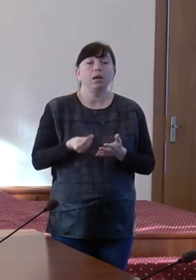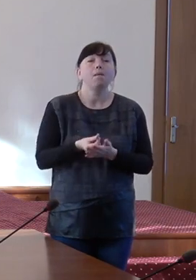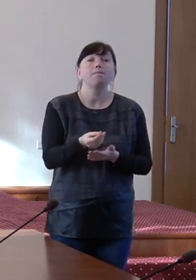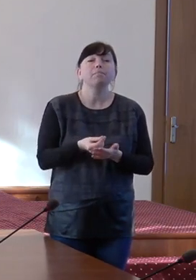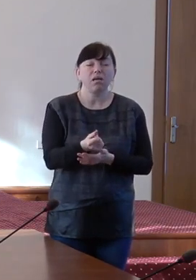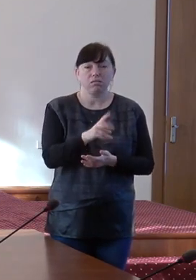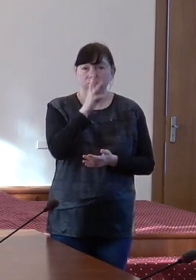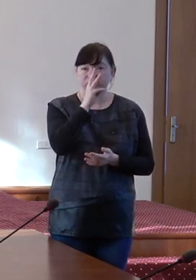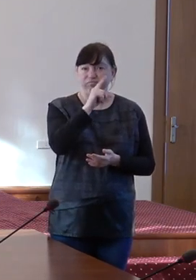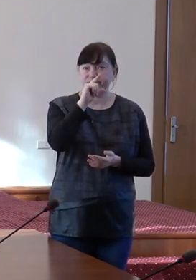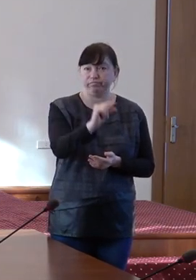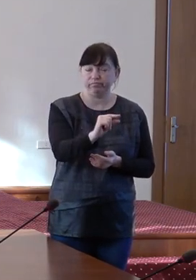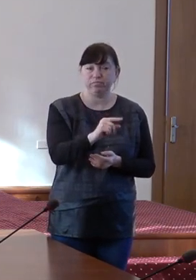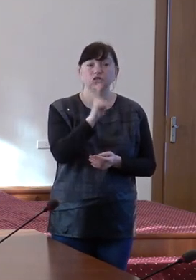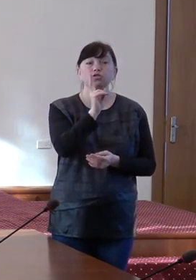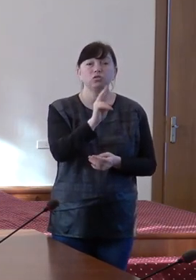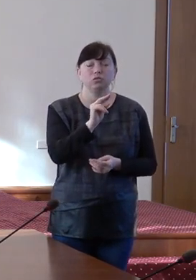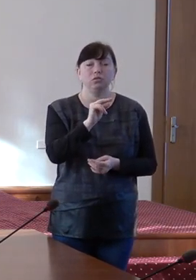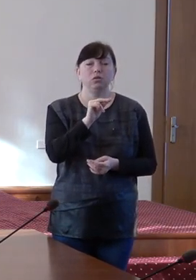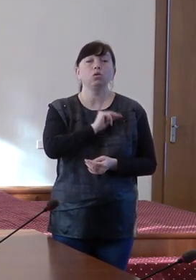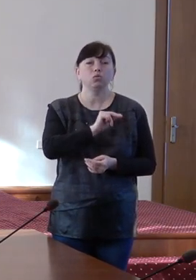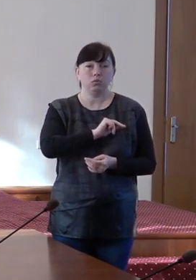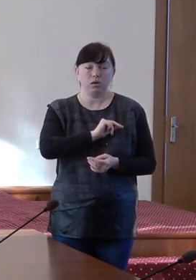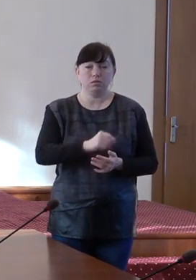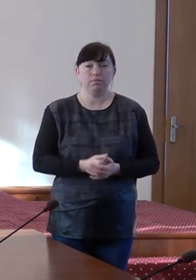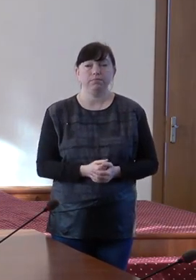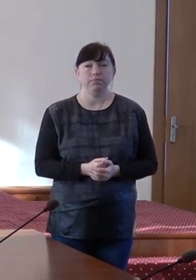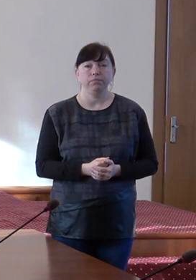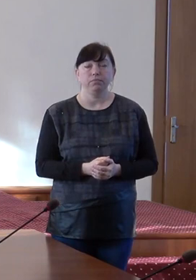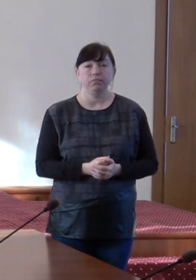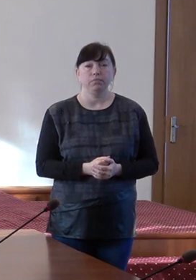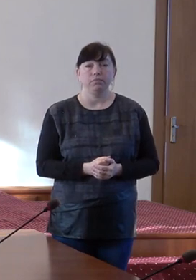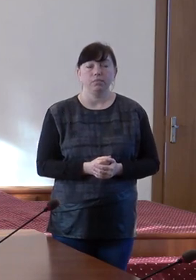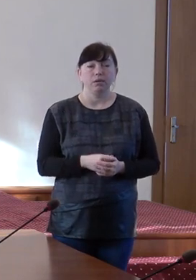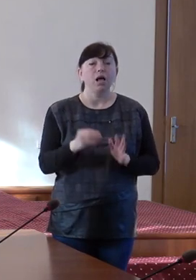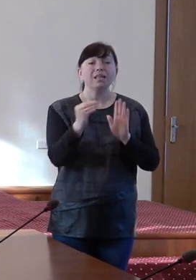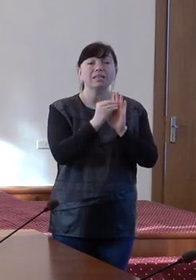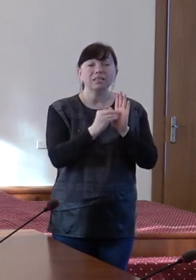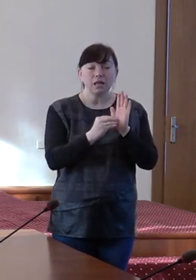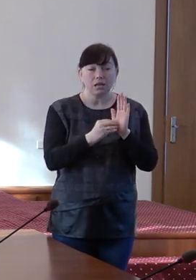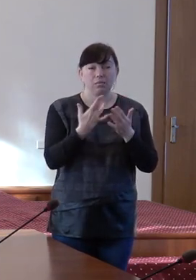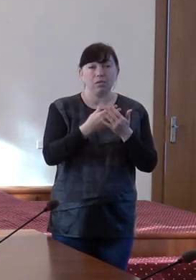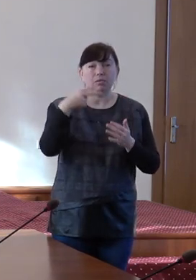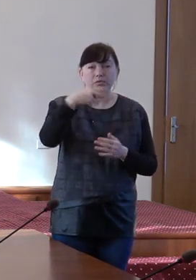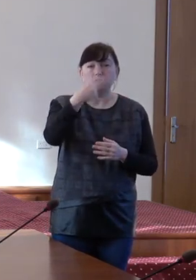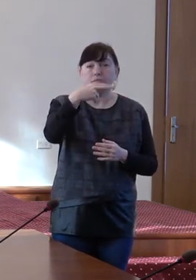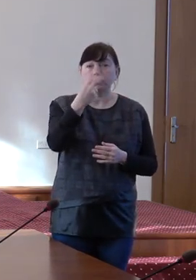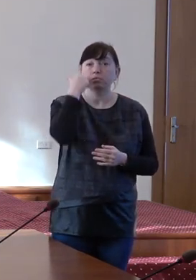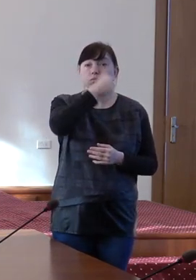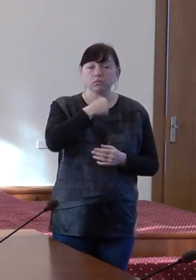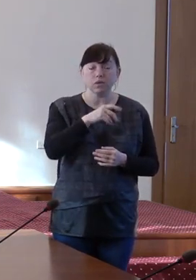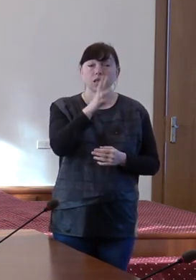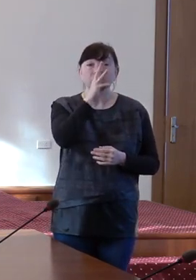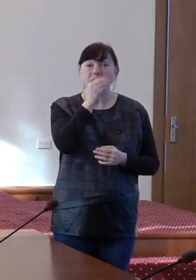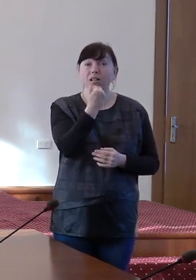foarte mică a colegilor mei din prima linie. Datele pentru anul 2022 arată că